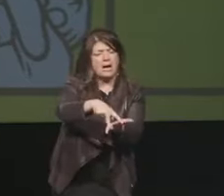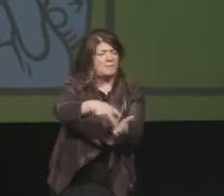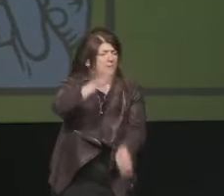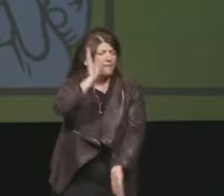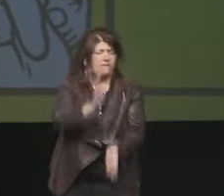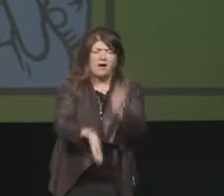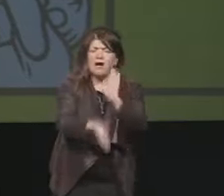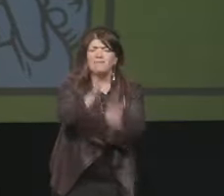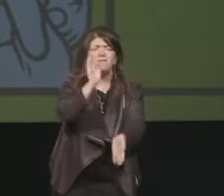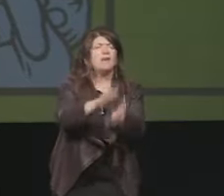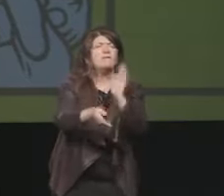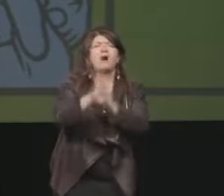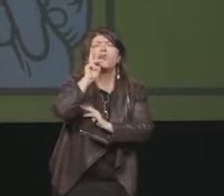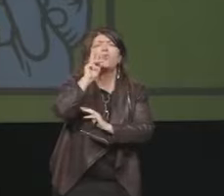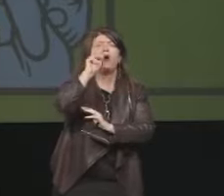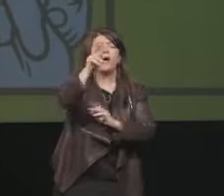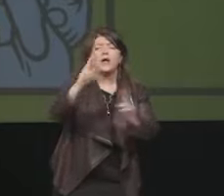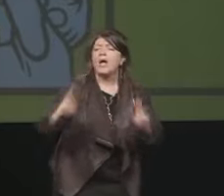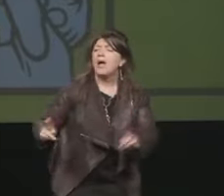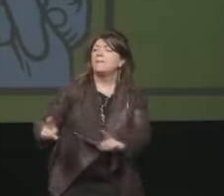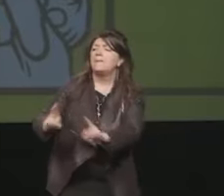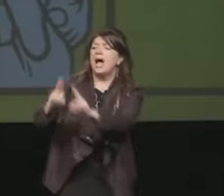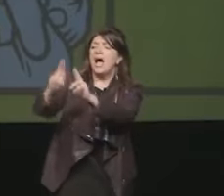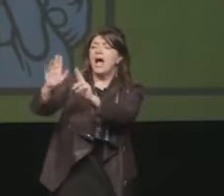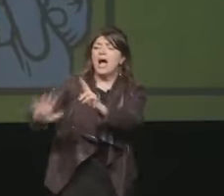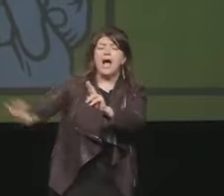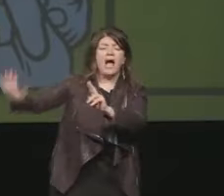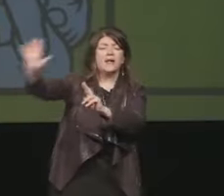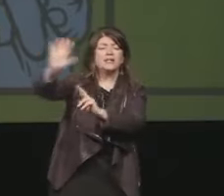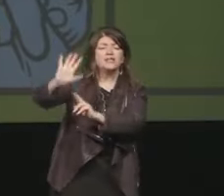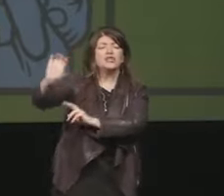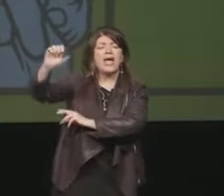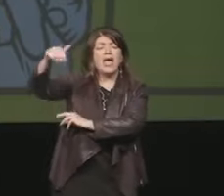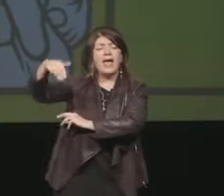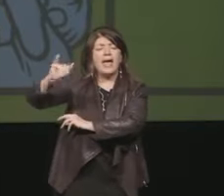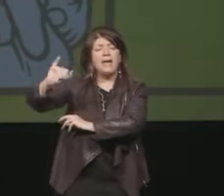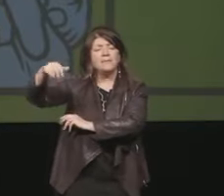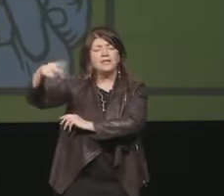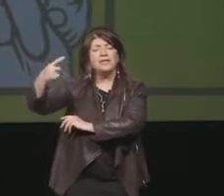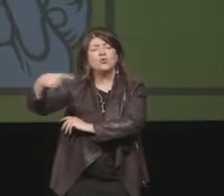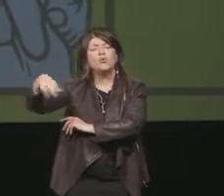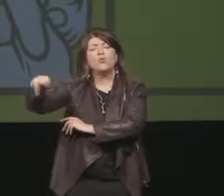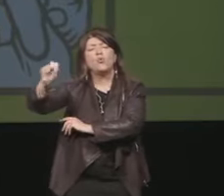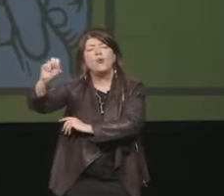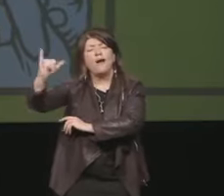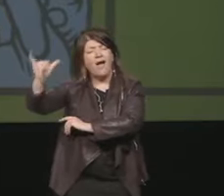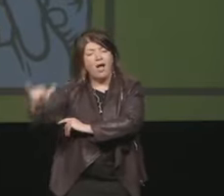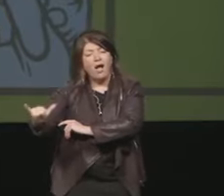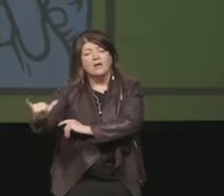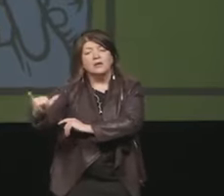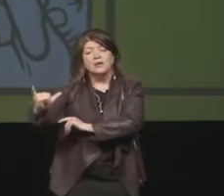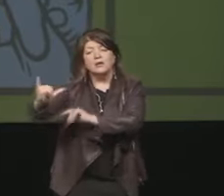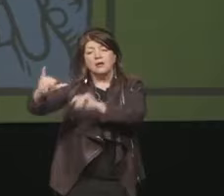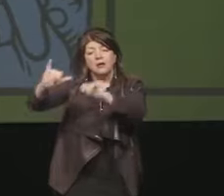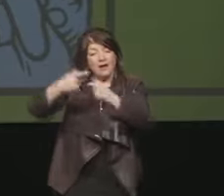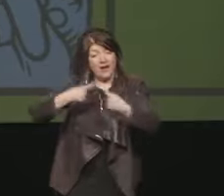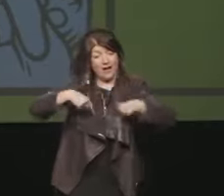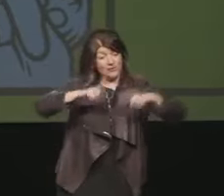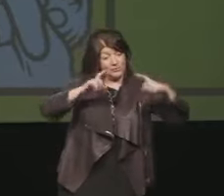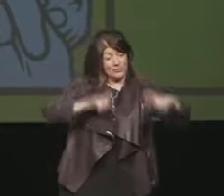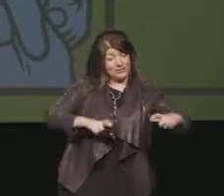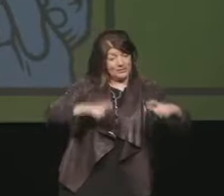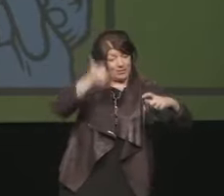Parigi di Hemingway, che è la Parigi di tutti noi, ecco, Torino, come quella Parigi, sarà